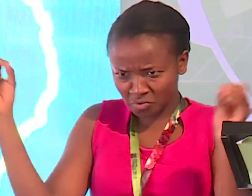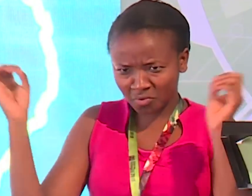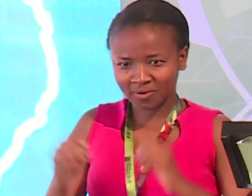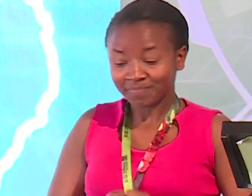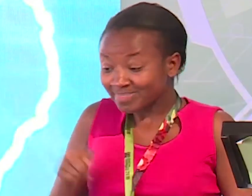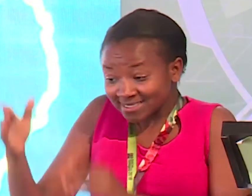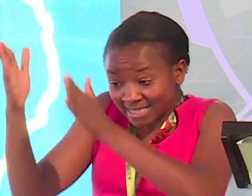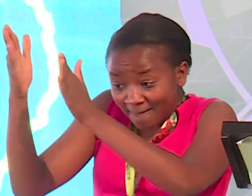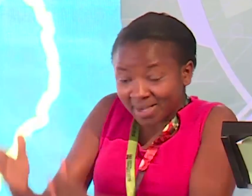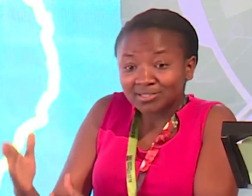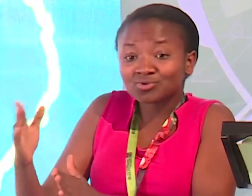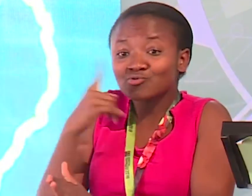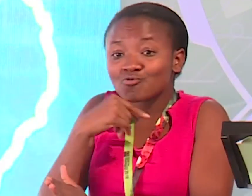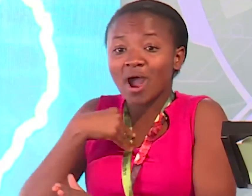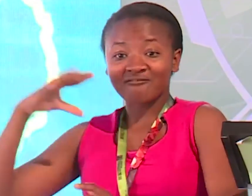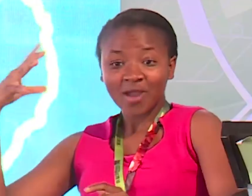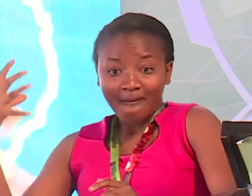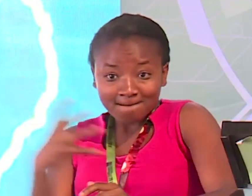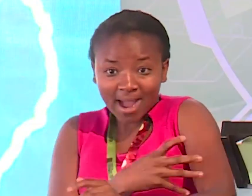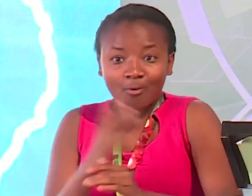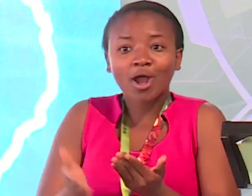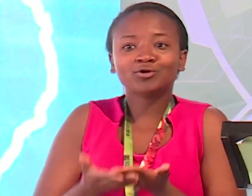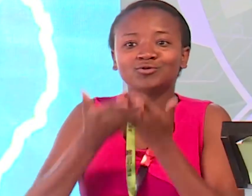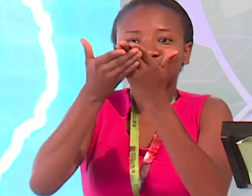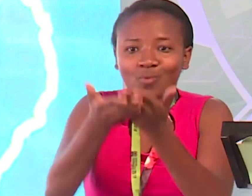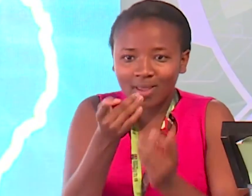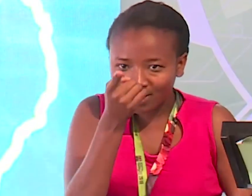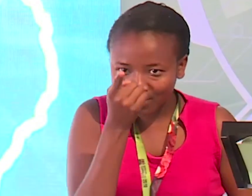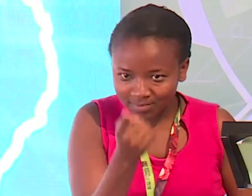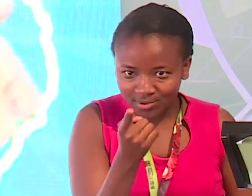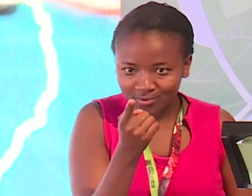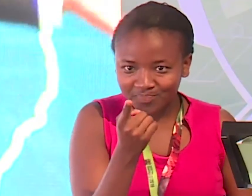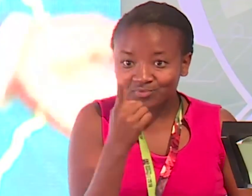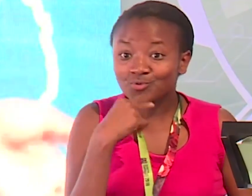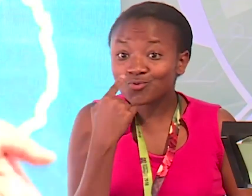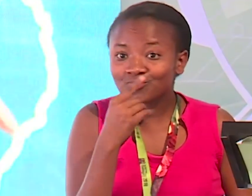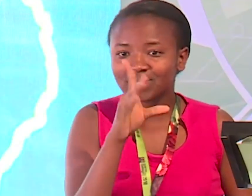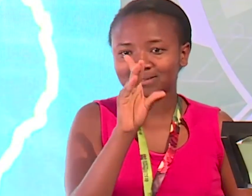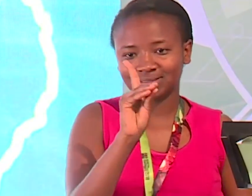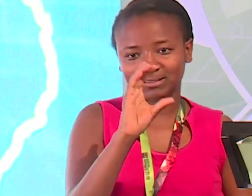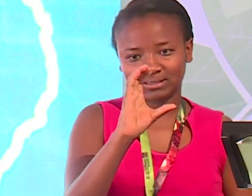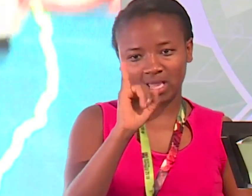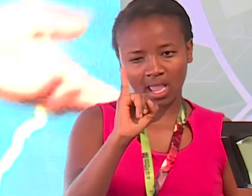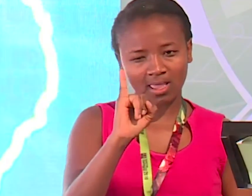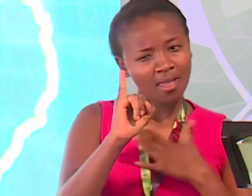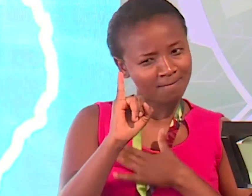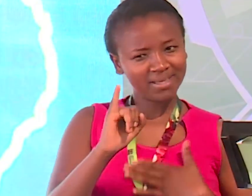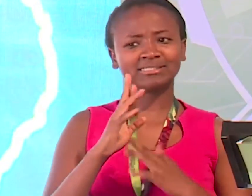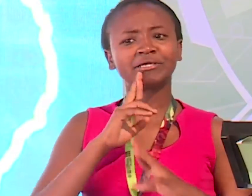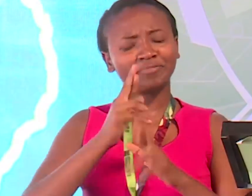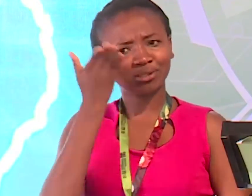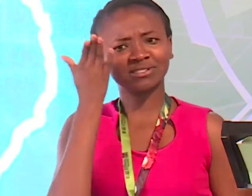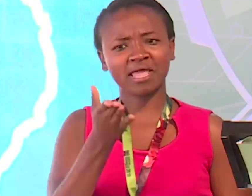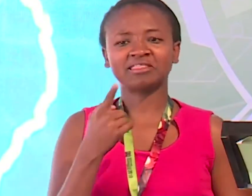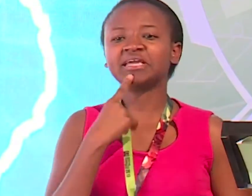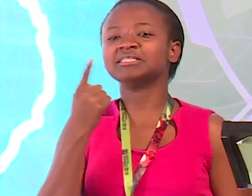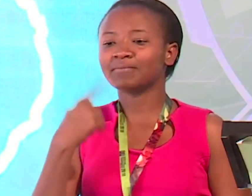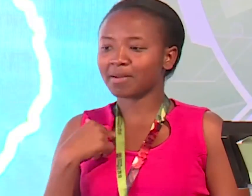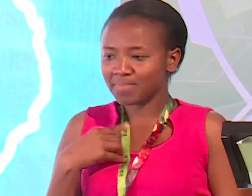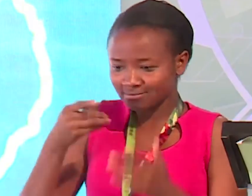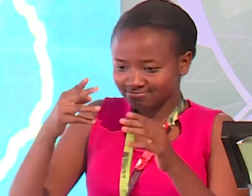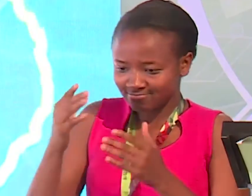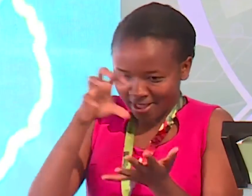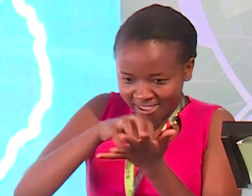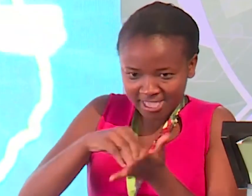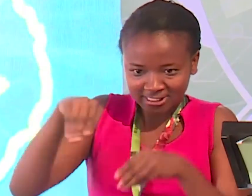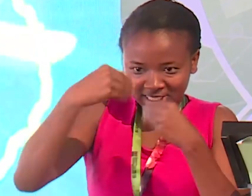Ule mutu ambaya kuna uwezo waku kusaidia Ni DCI Kuenda upeleke huko walafu kuseme ni mepeleka kisigi